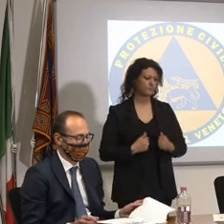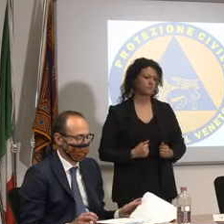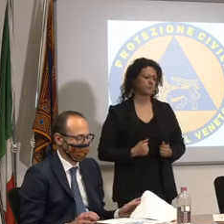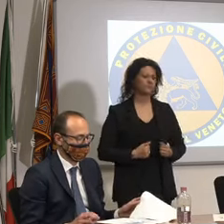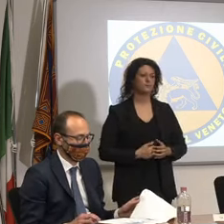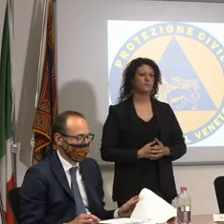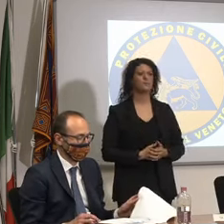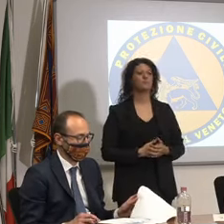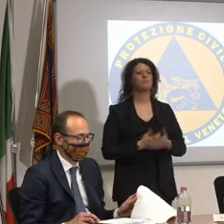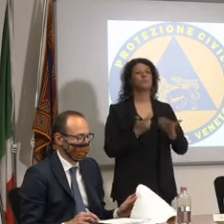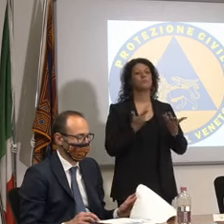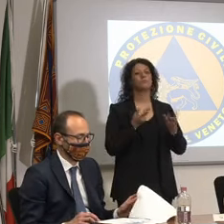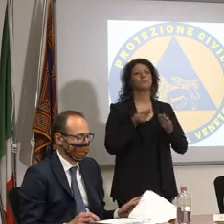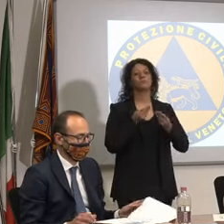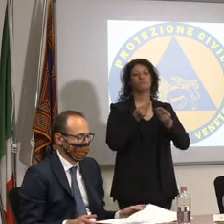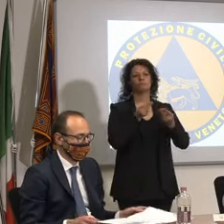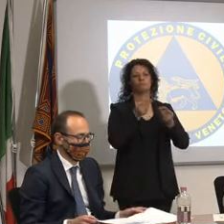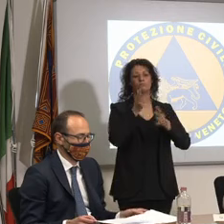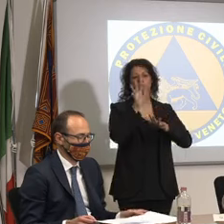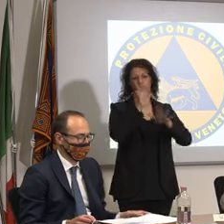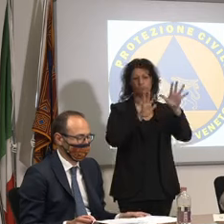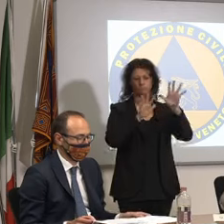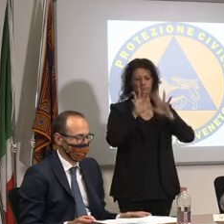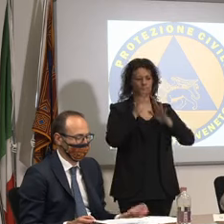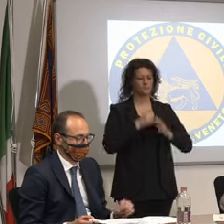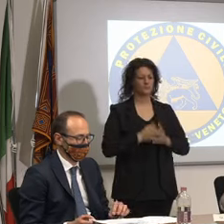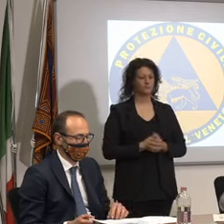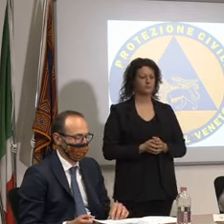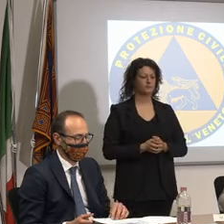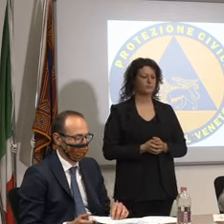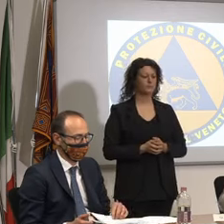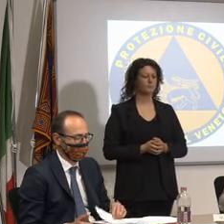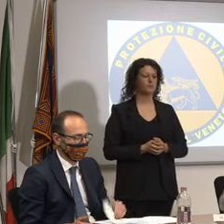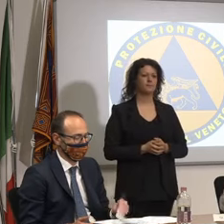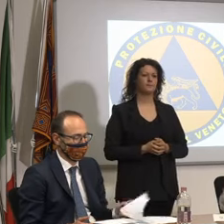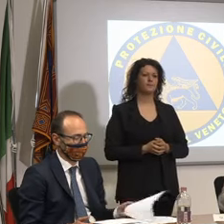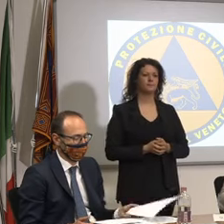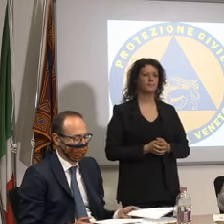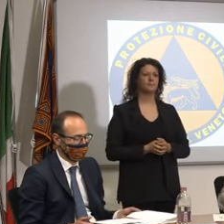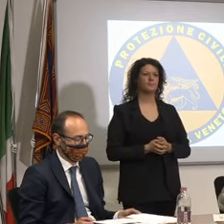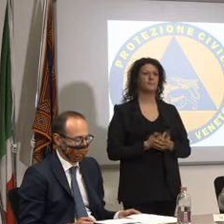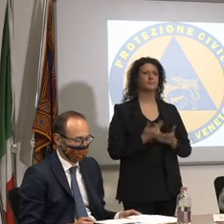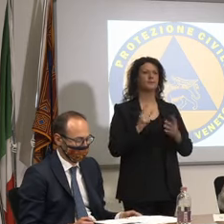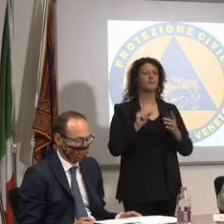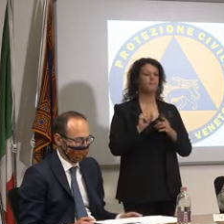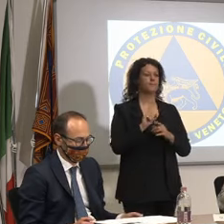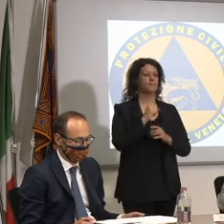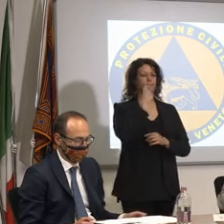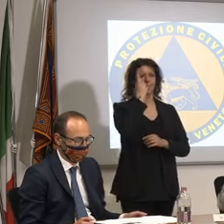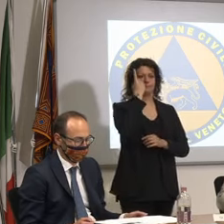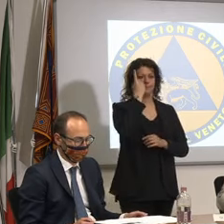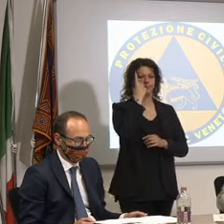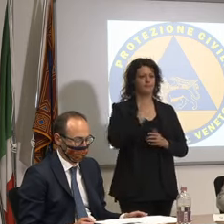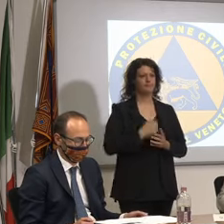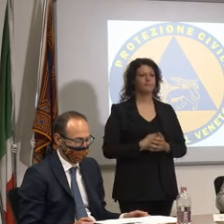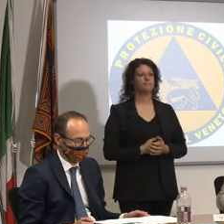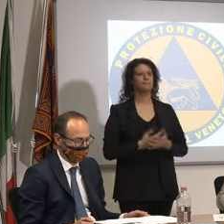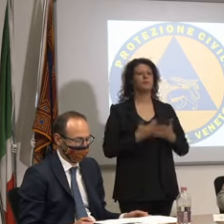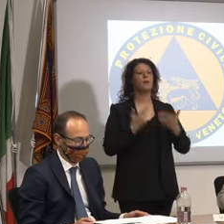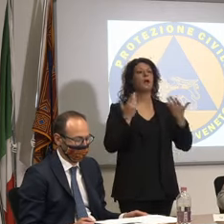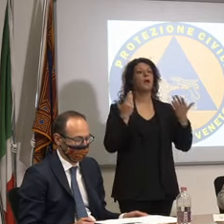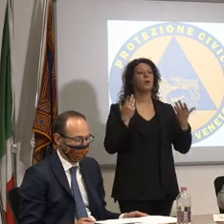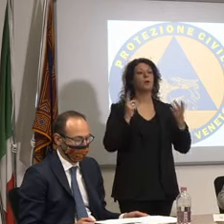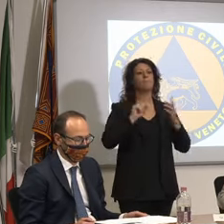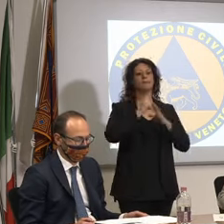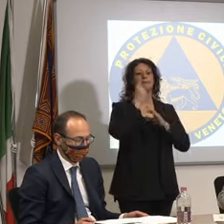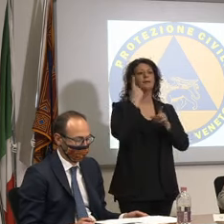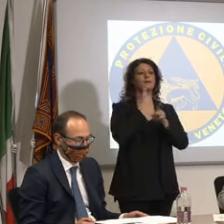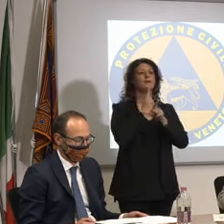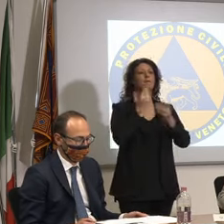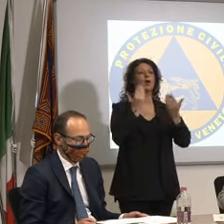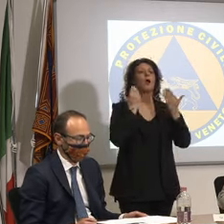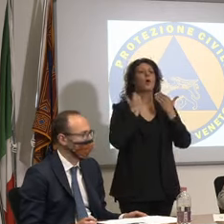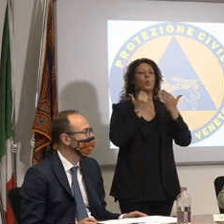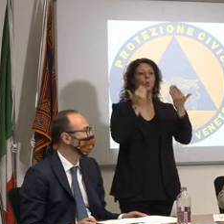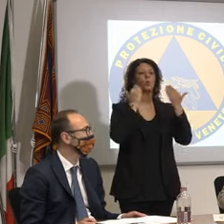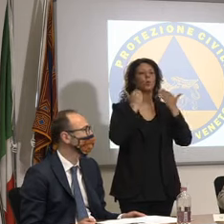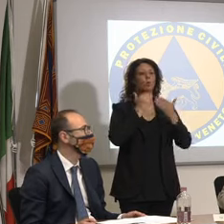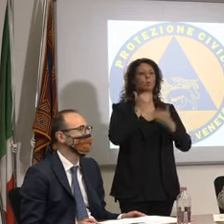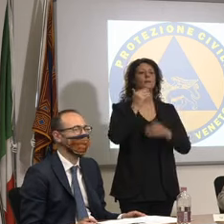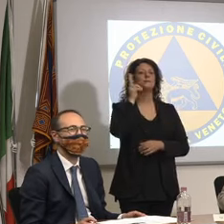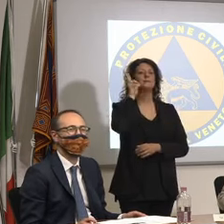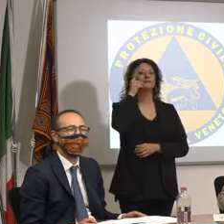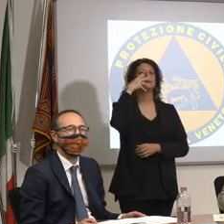due o tre considerazioni la prima ma intanto facciamo gli auguri alla signora Mirella